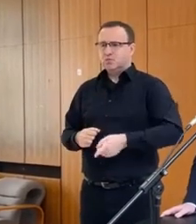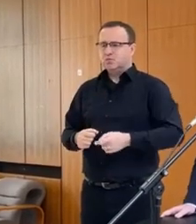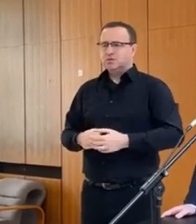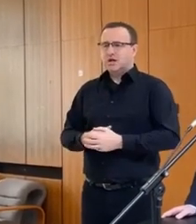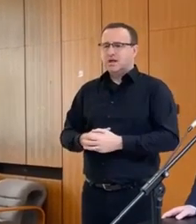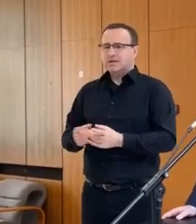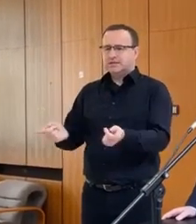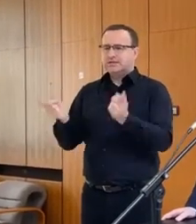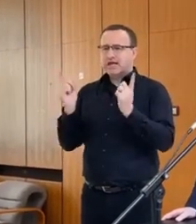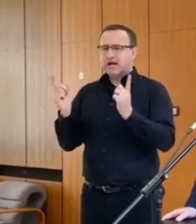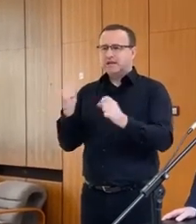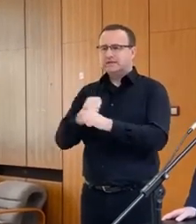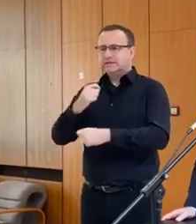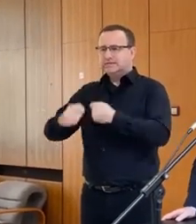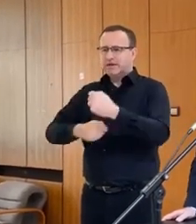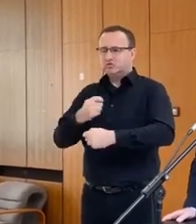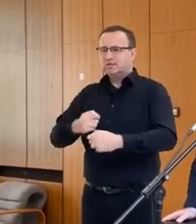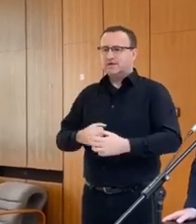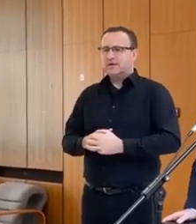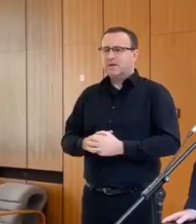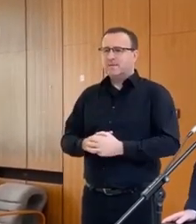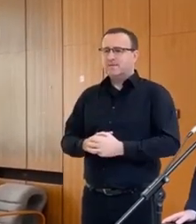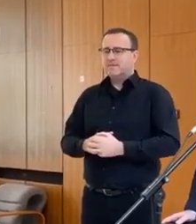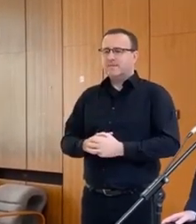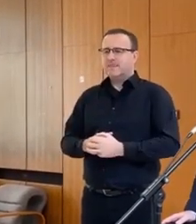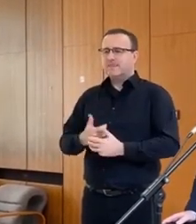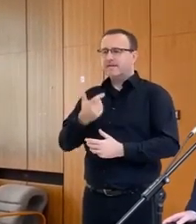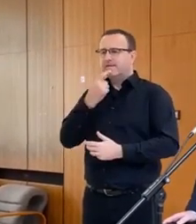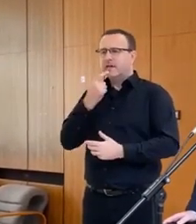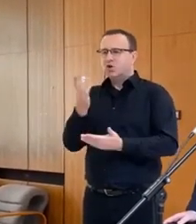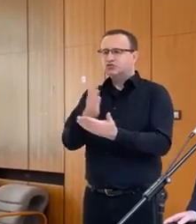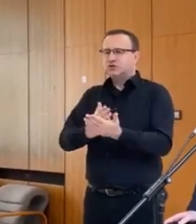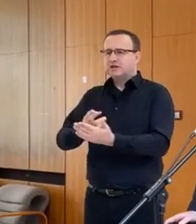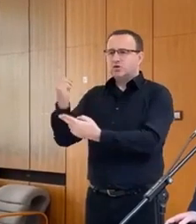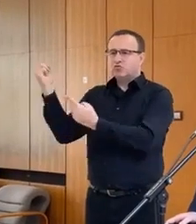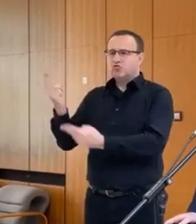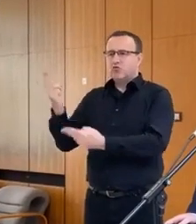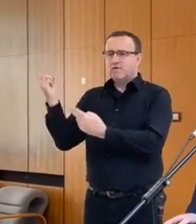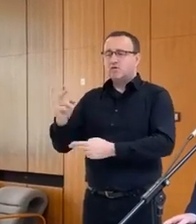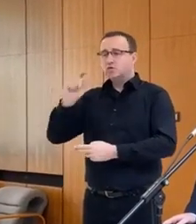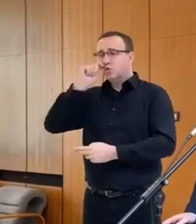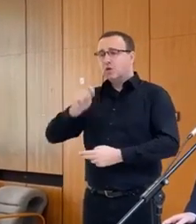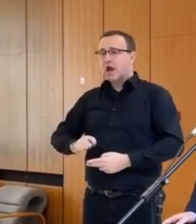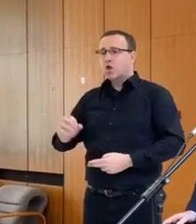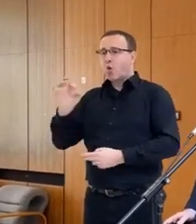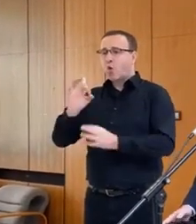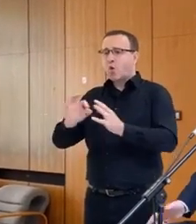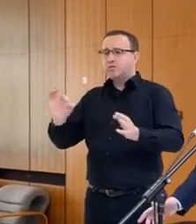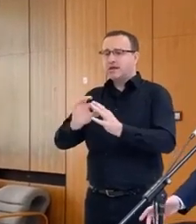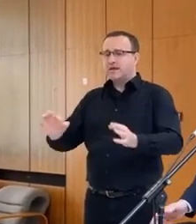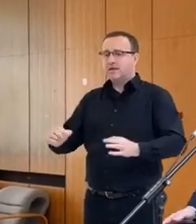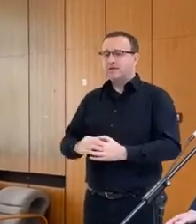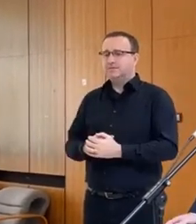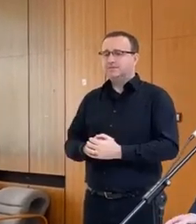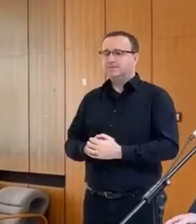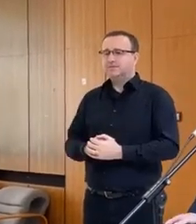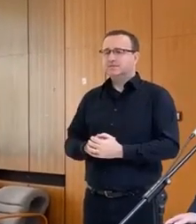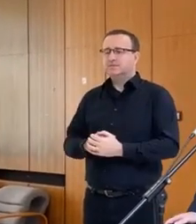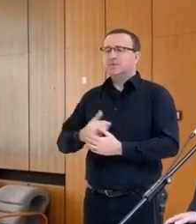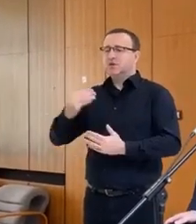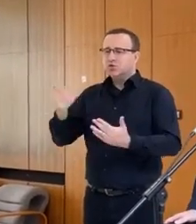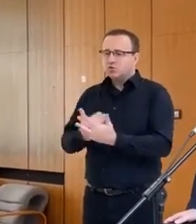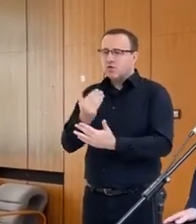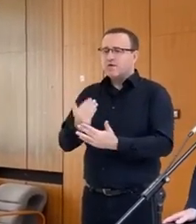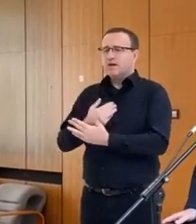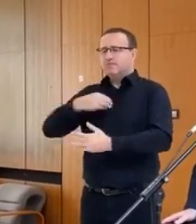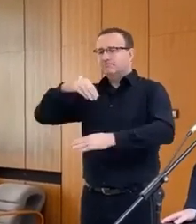zakázať spracovanie veľkej šarže dobezeného ukrajinského objelnia. Znova som